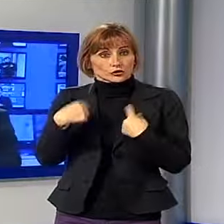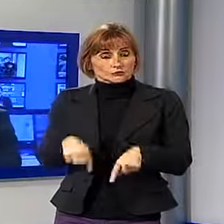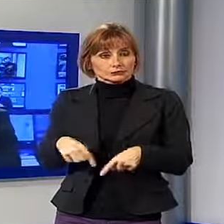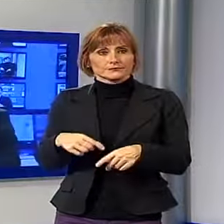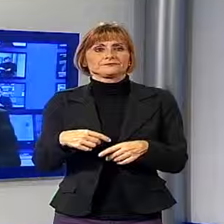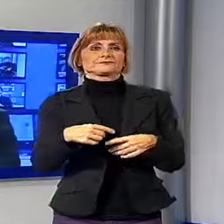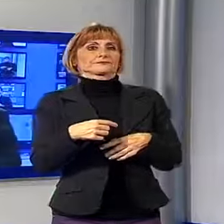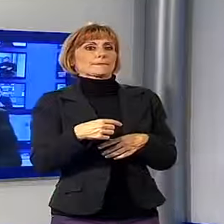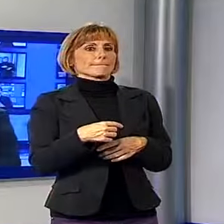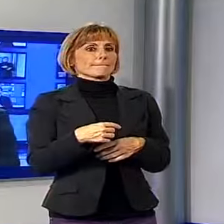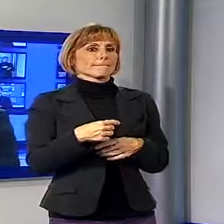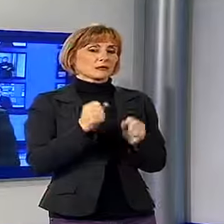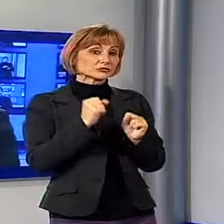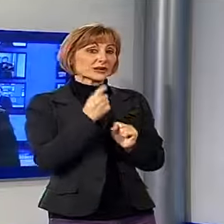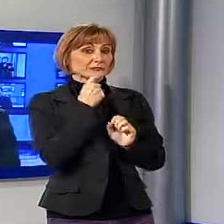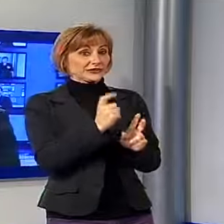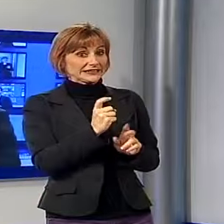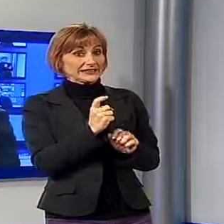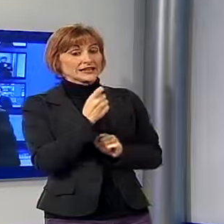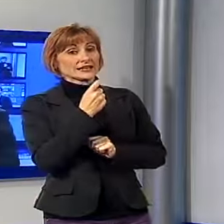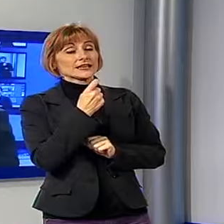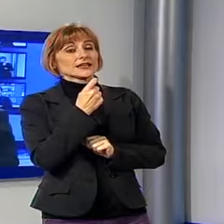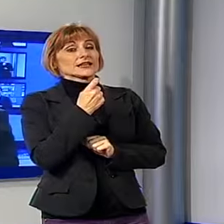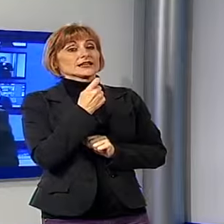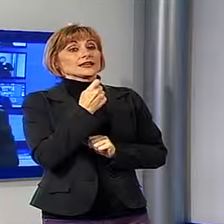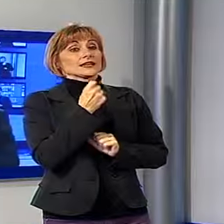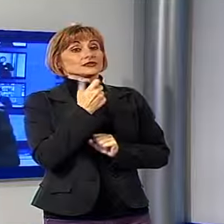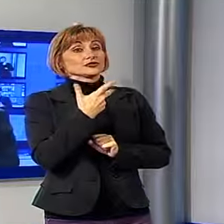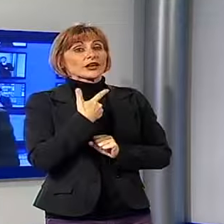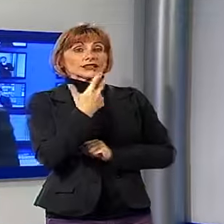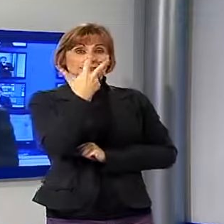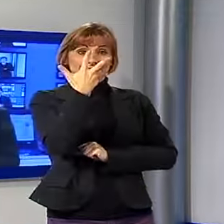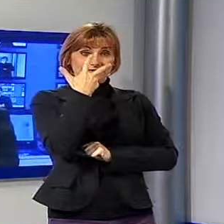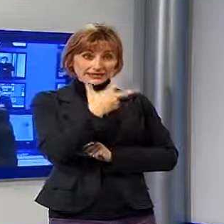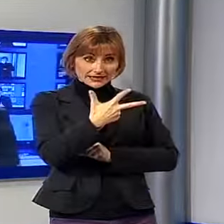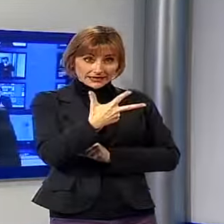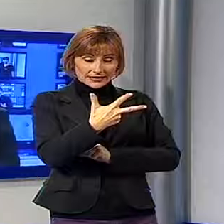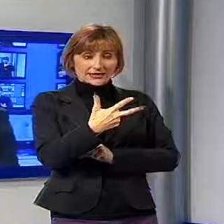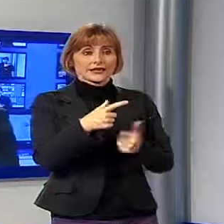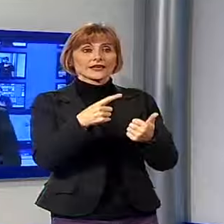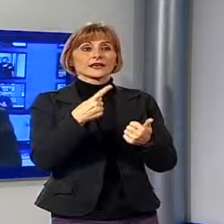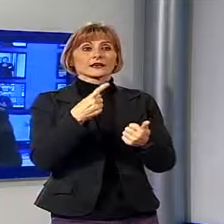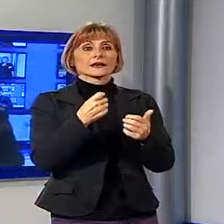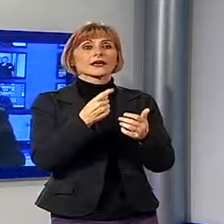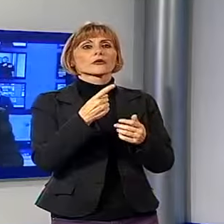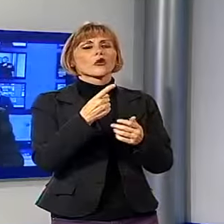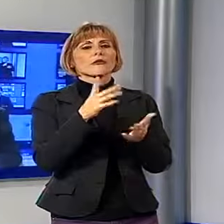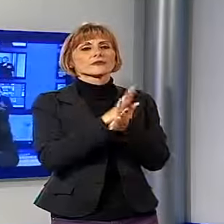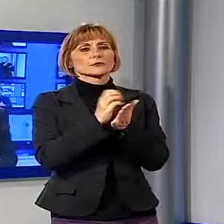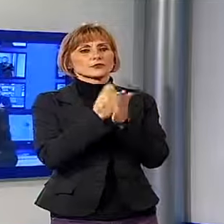se non faccio torta a nessuno, a Lucca ci sono tre eventi, i principali due credo, ti riferivi, sono i Comics